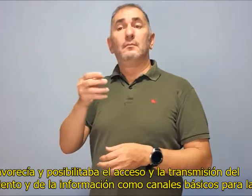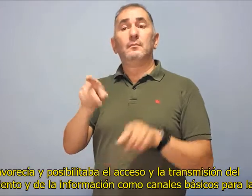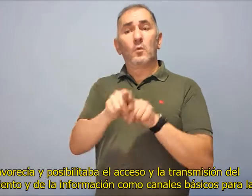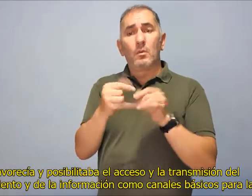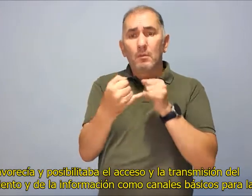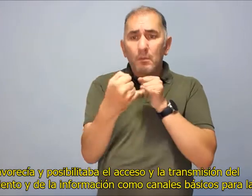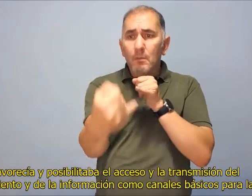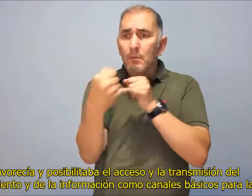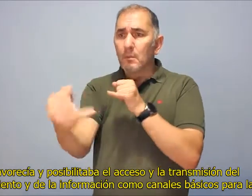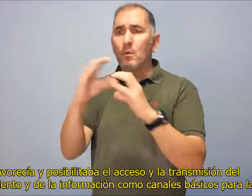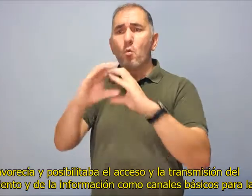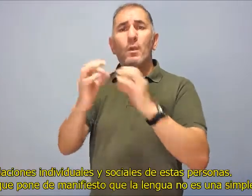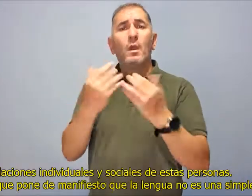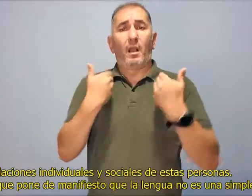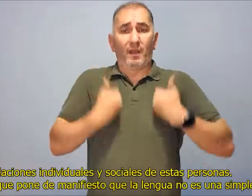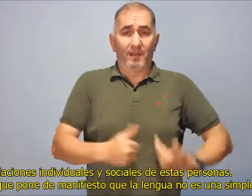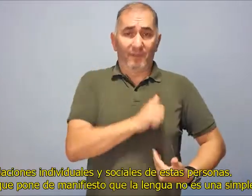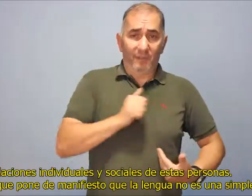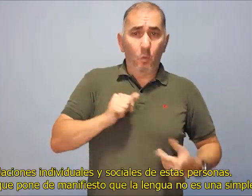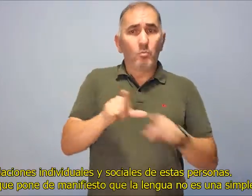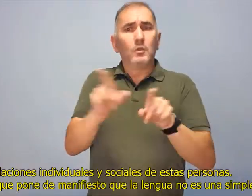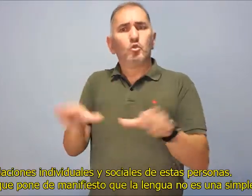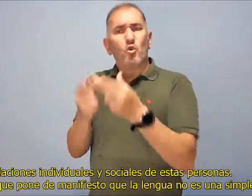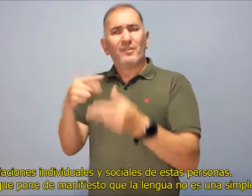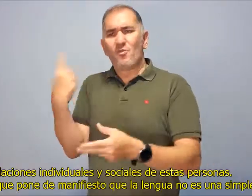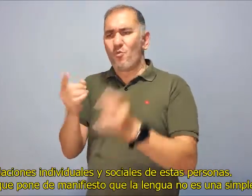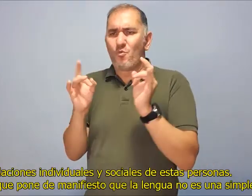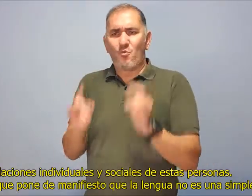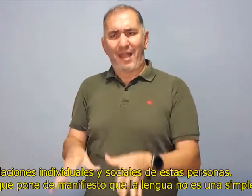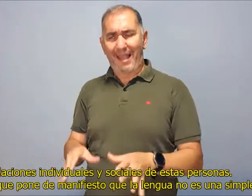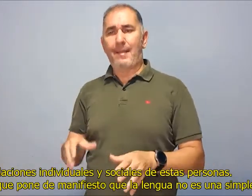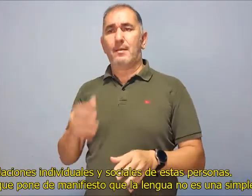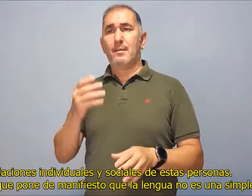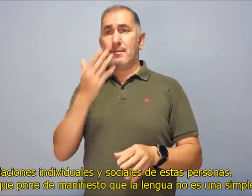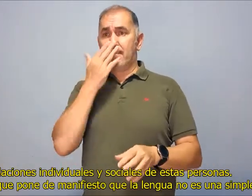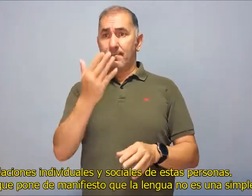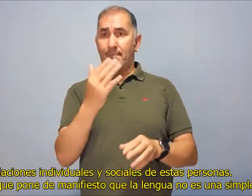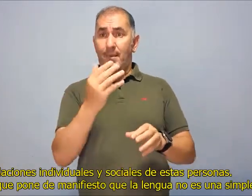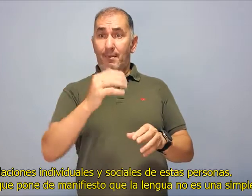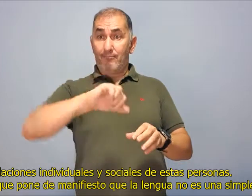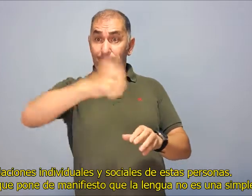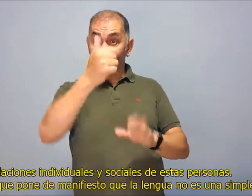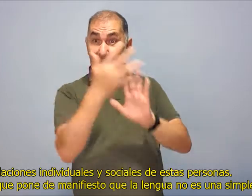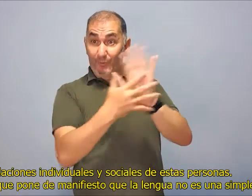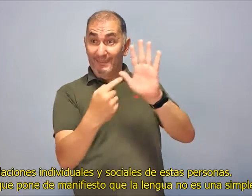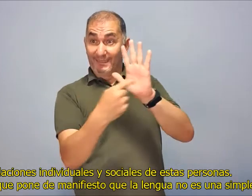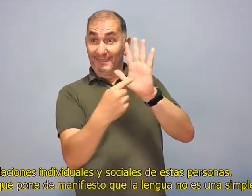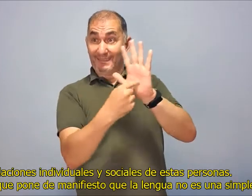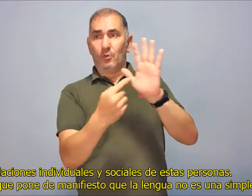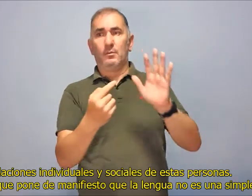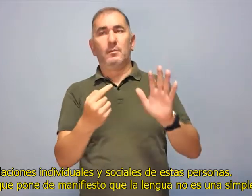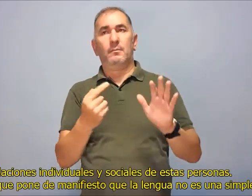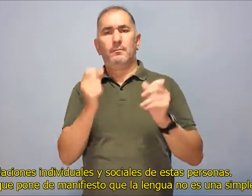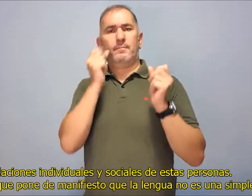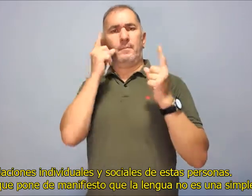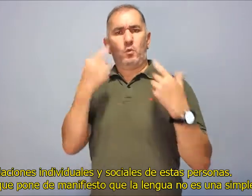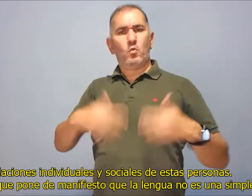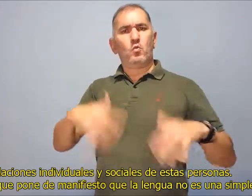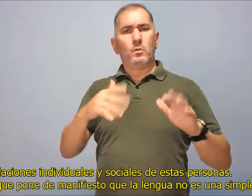para las relaciones individuales y sociales de estas personas, hecho que pone de manifiesto que la lengua no es